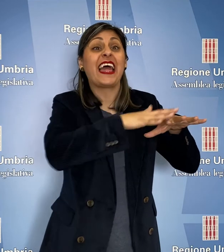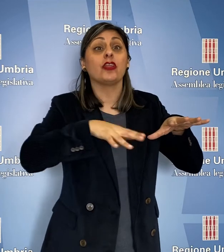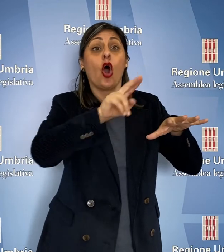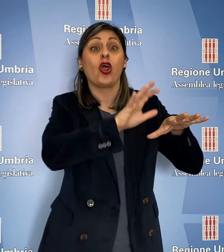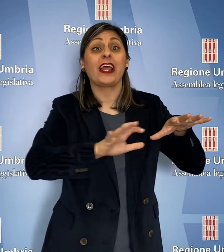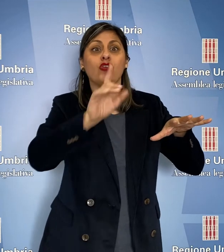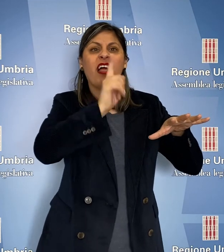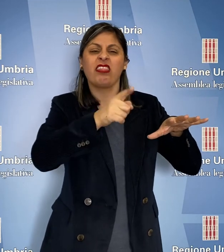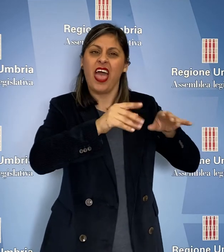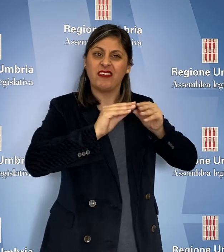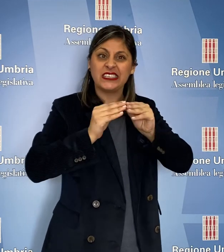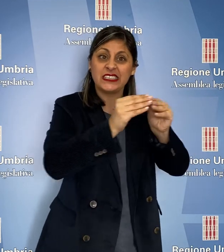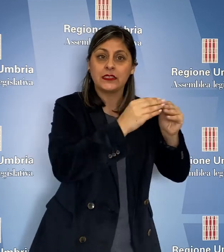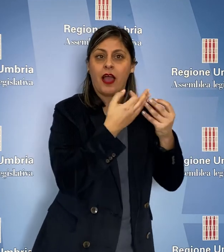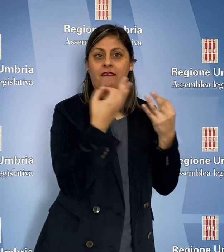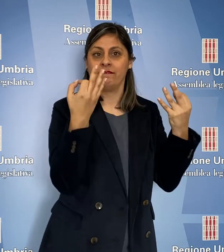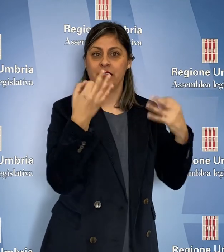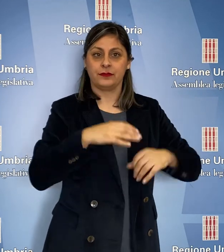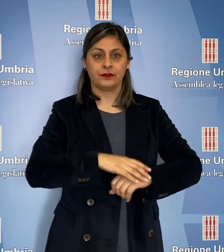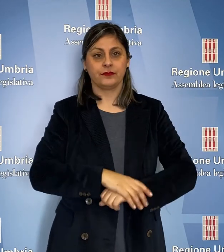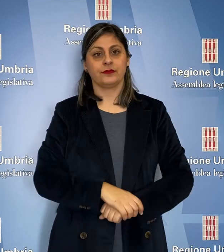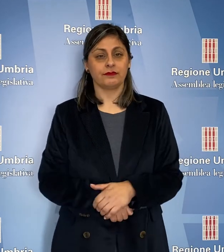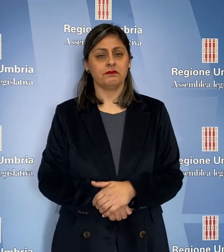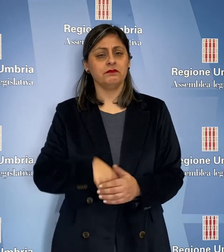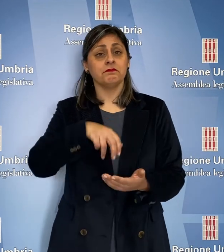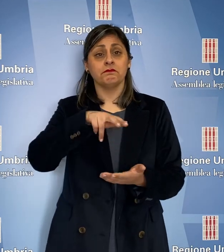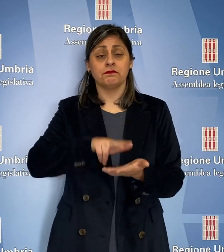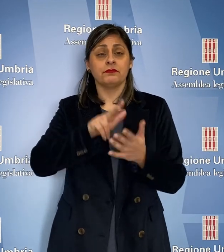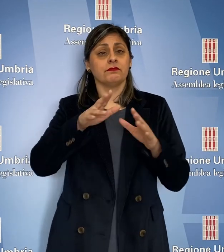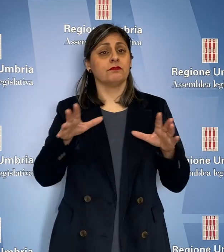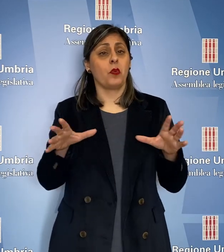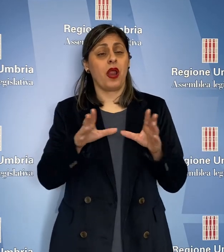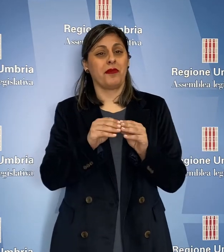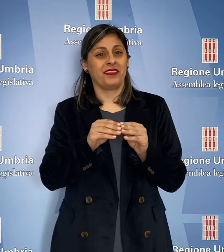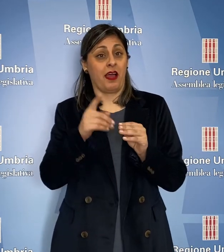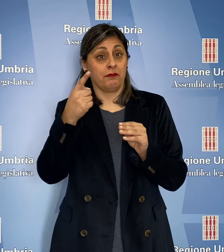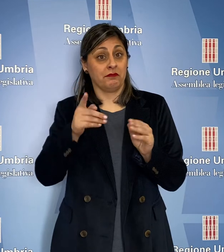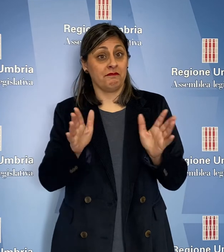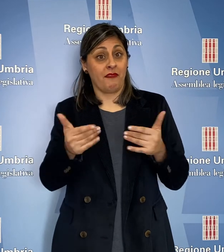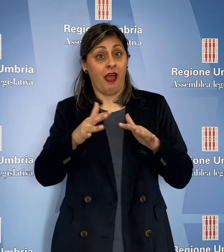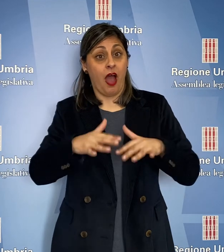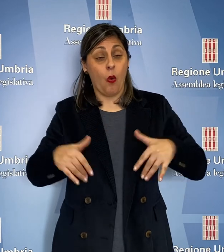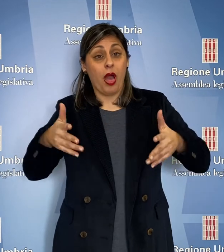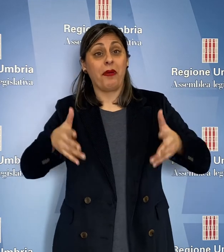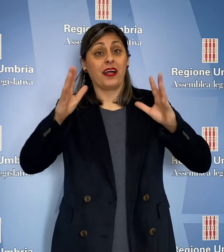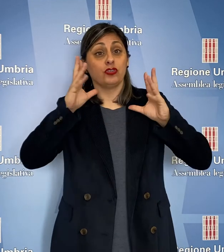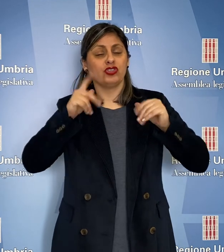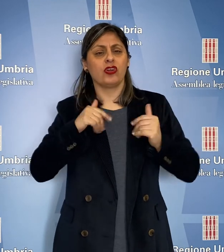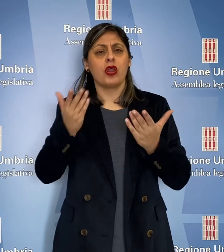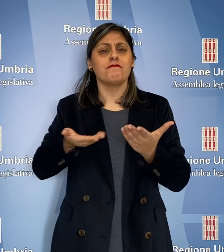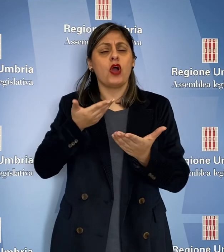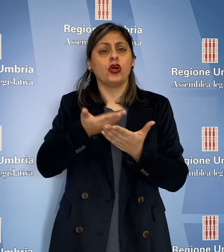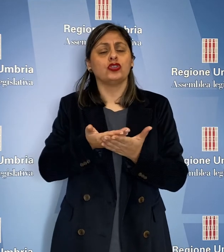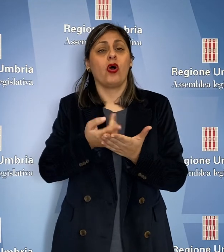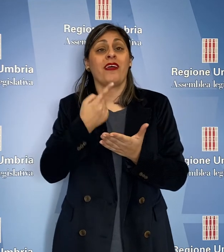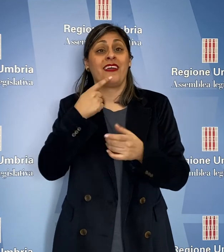'intero territorio regionale. Via libera unanime dall'Aula di Palazzo Cesaroni ha la mozione promossa dai